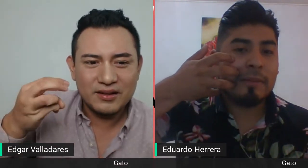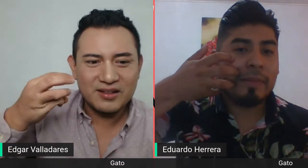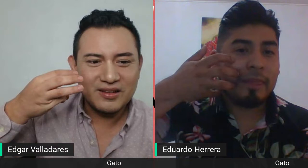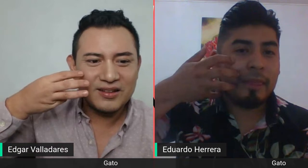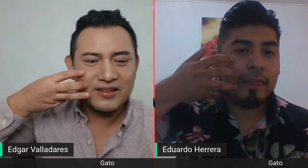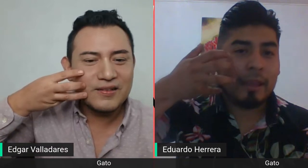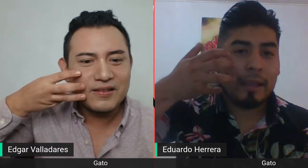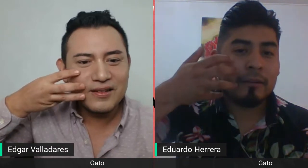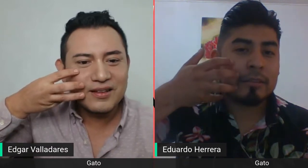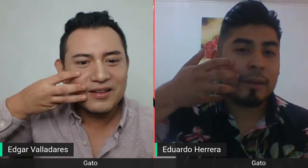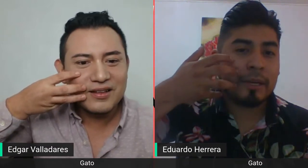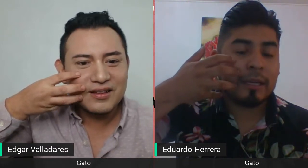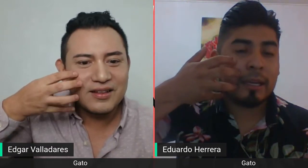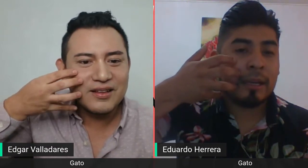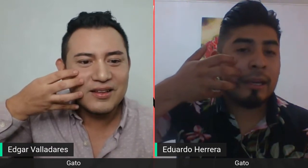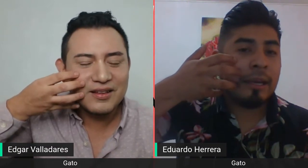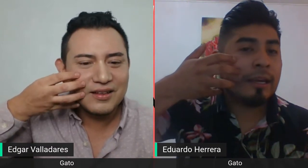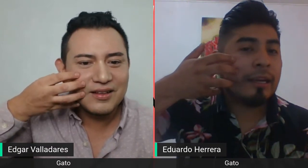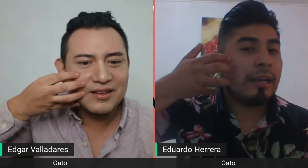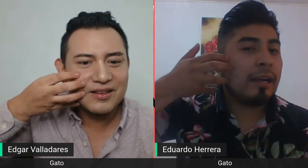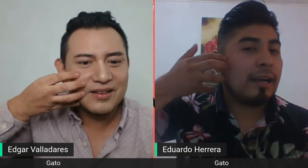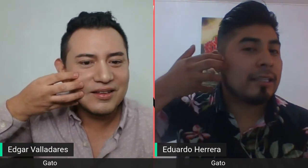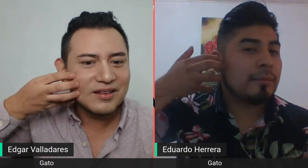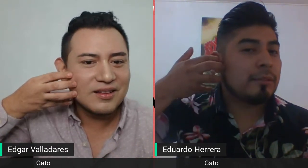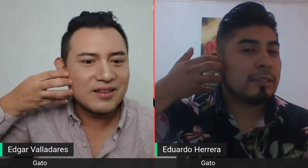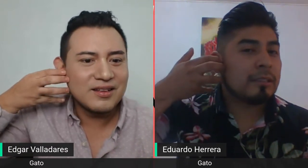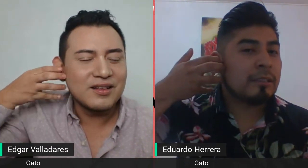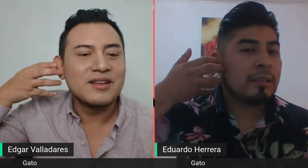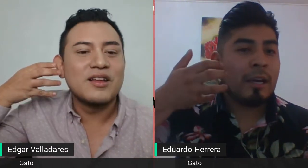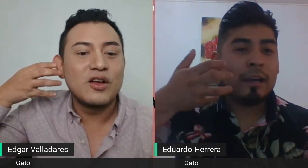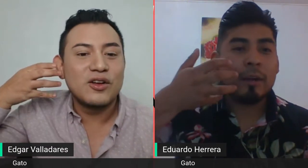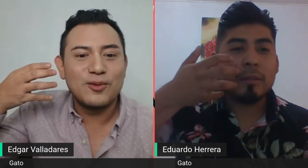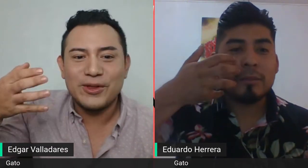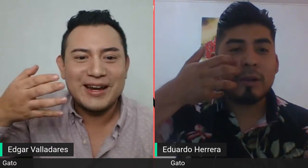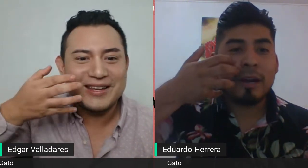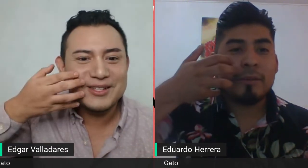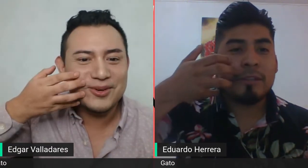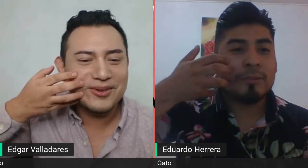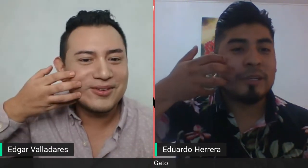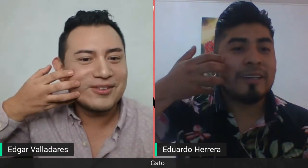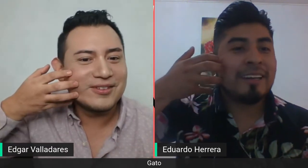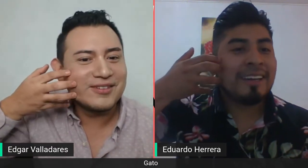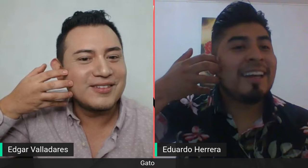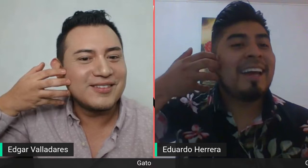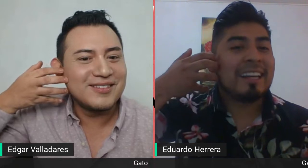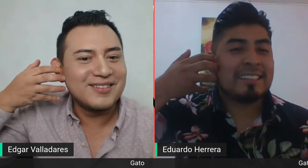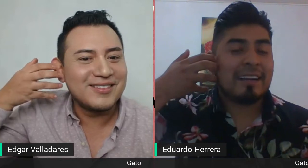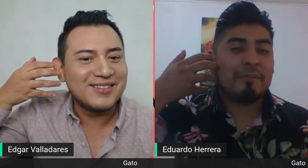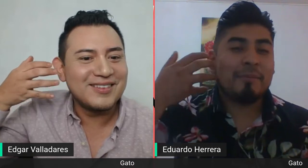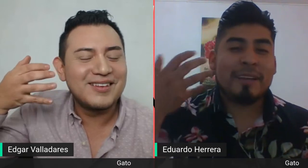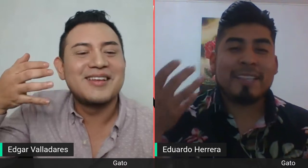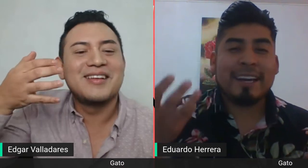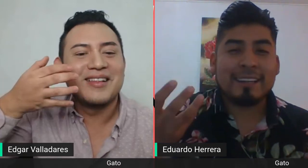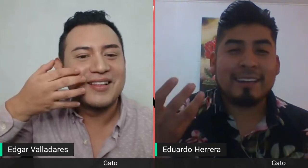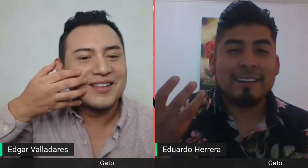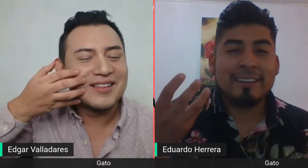en nuestra mejilla y hacemos esto. Como si fuera un máscarañado,